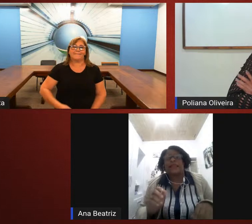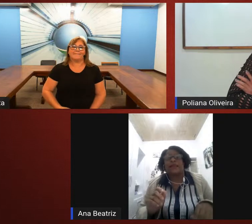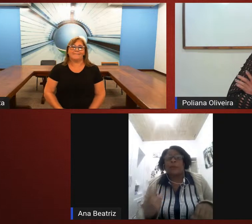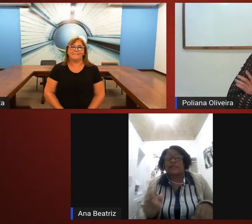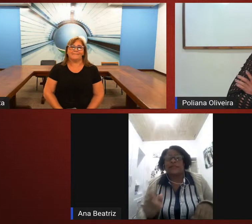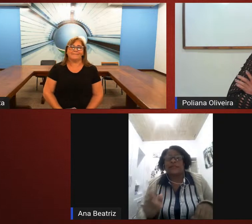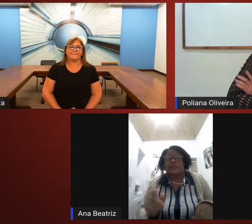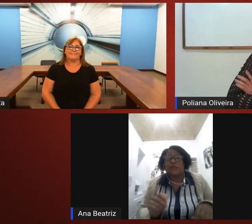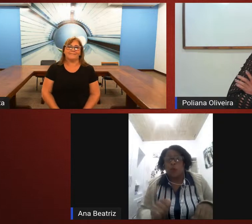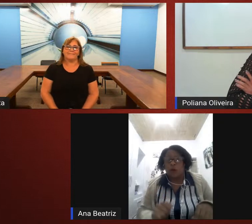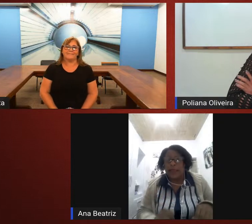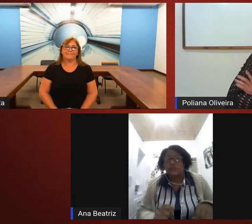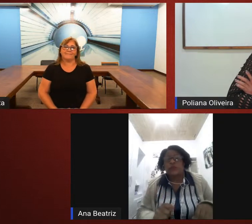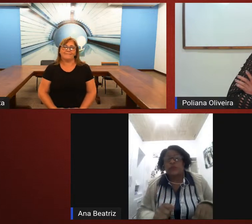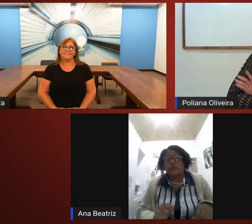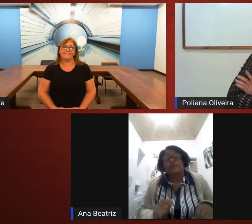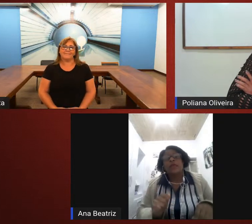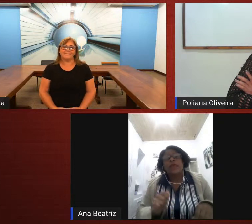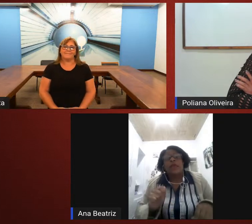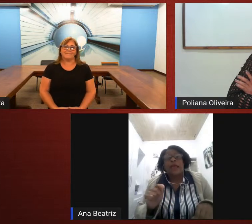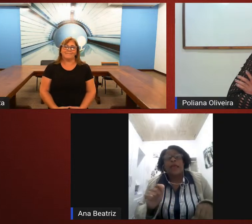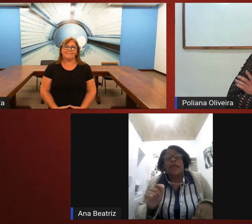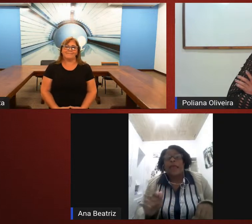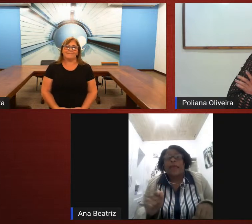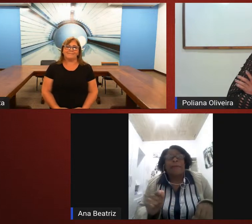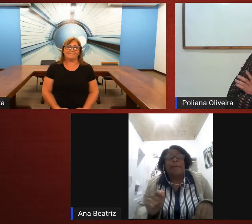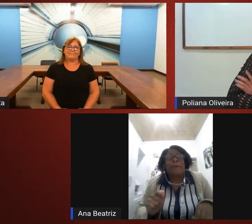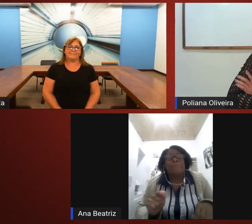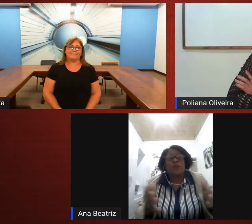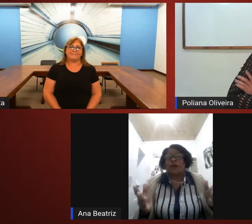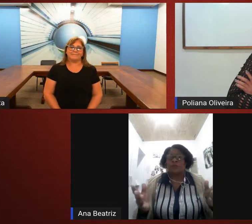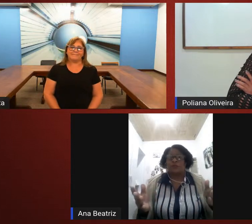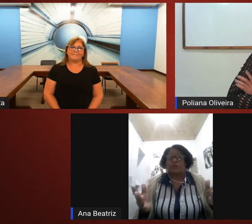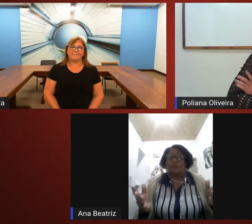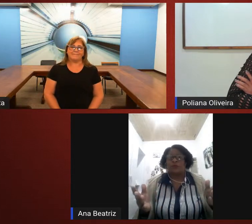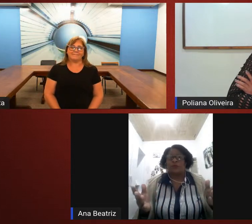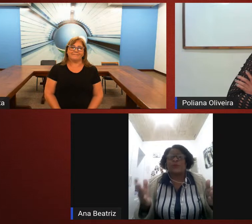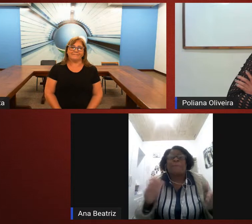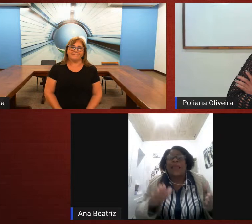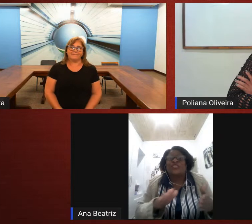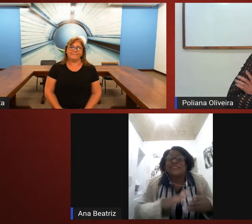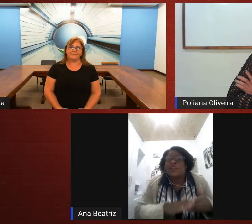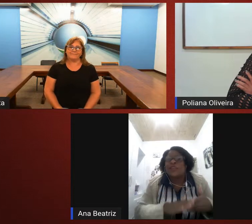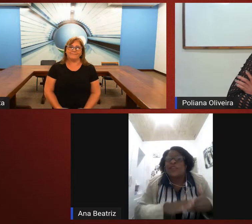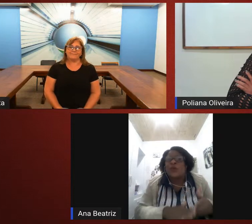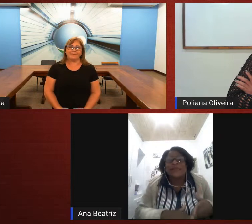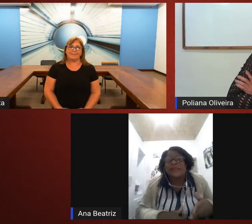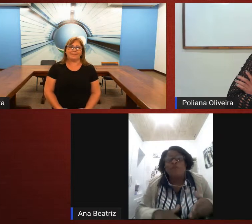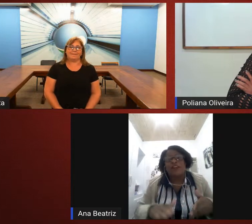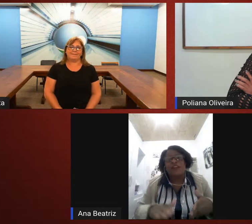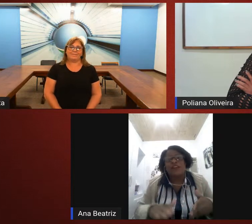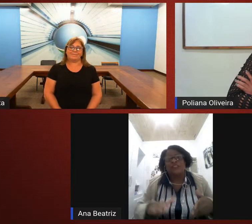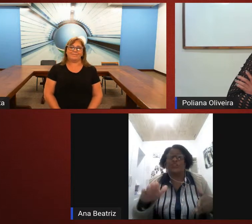que eu apresentei num congresso é maravilhoso o senhor vai aprender desde a educação infantil